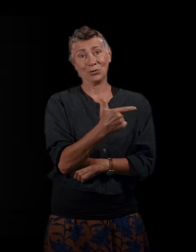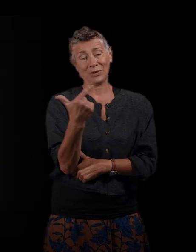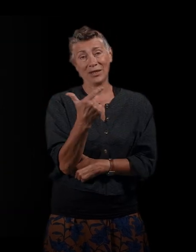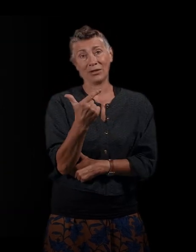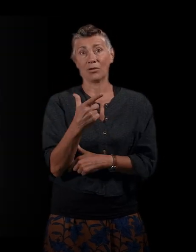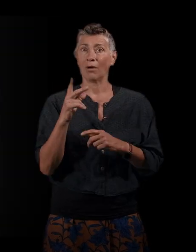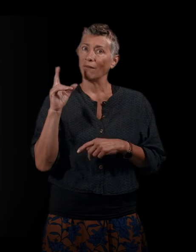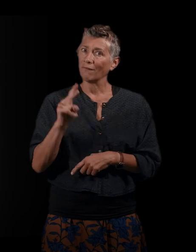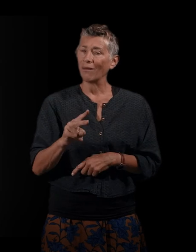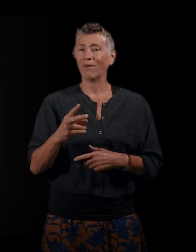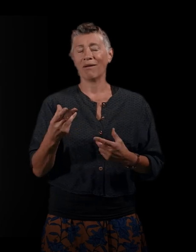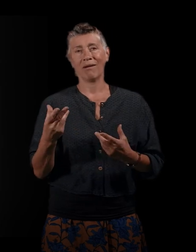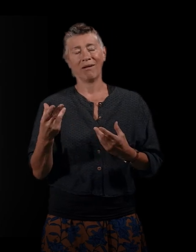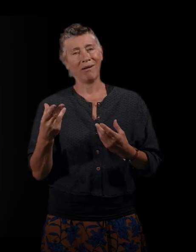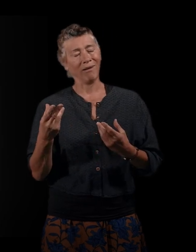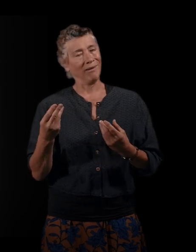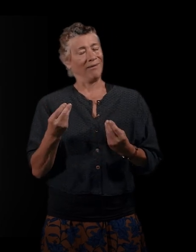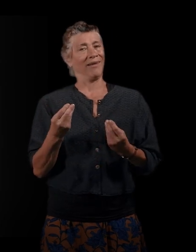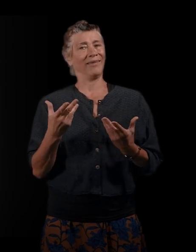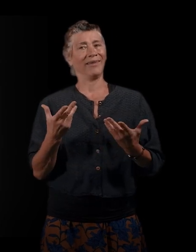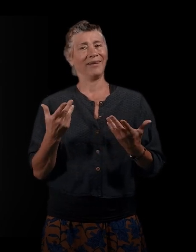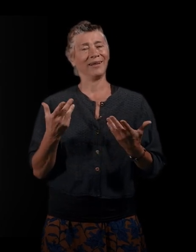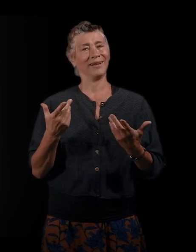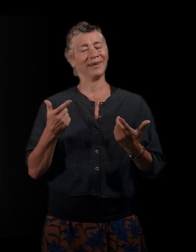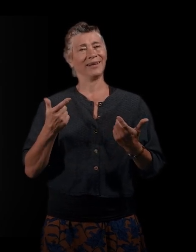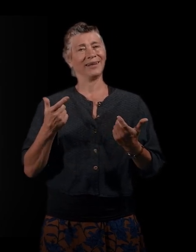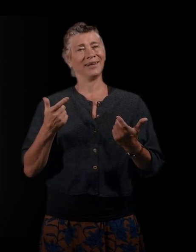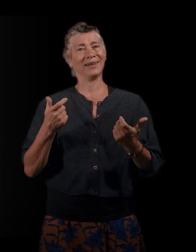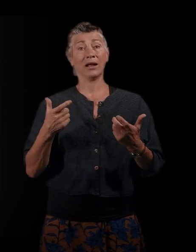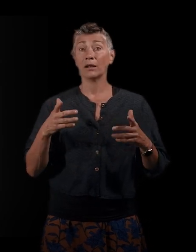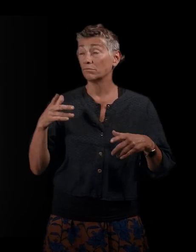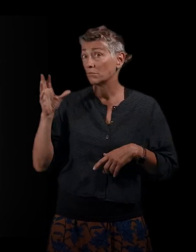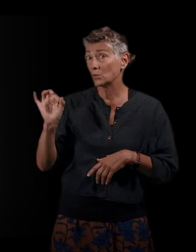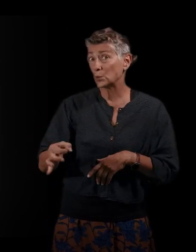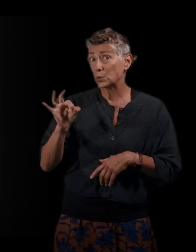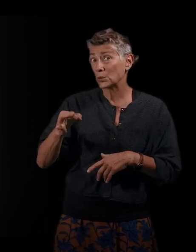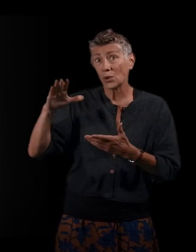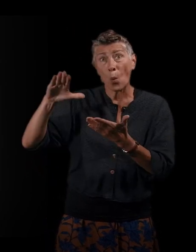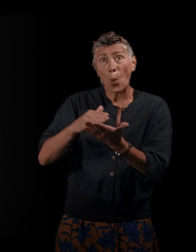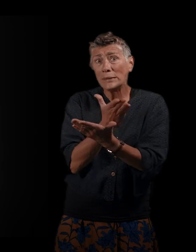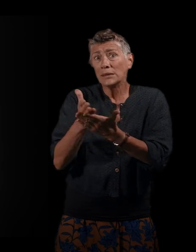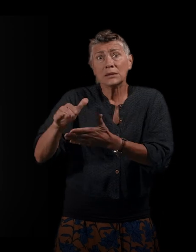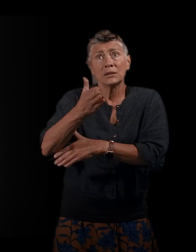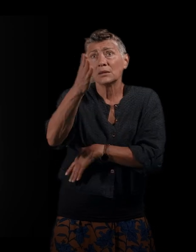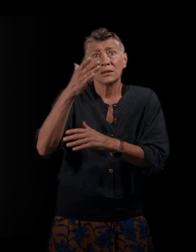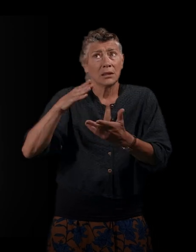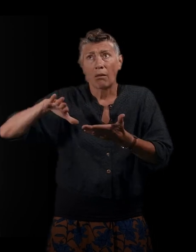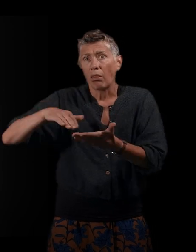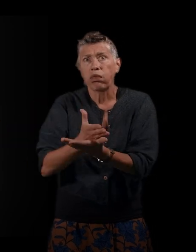bousculer un peu chacune vos... Ce sont des odyssées, en fait, c'est au sens